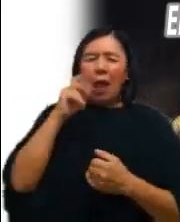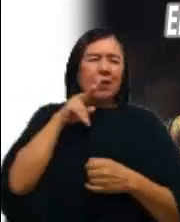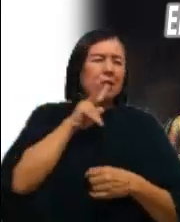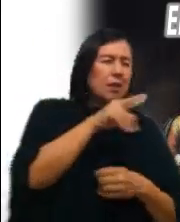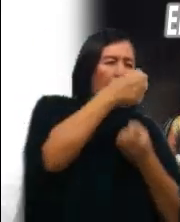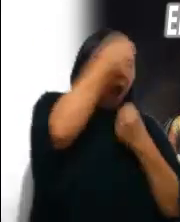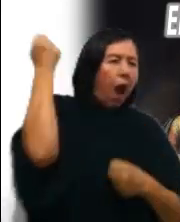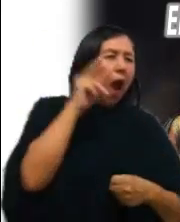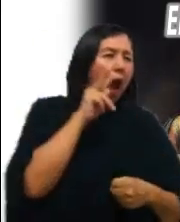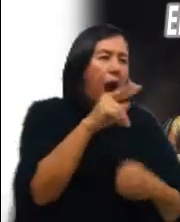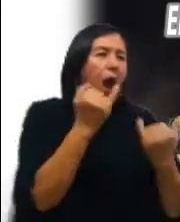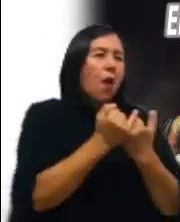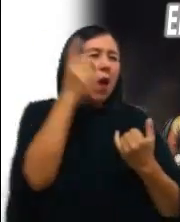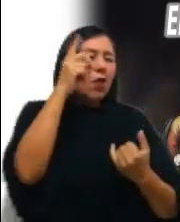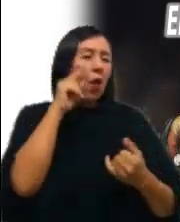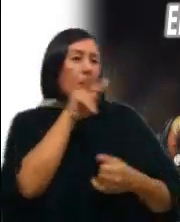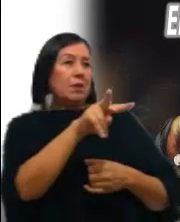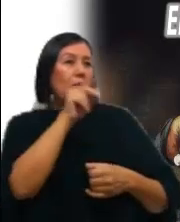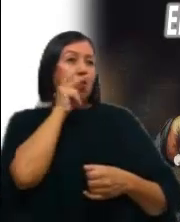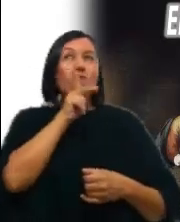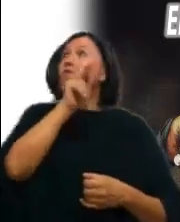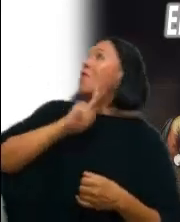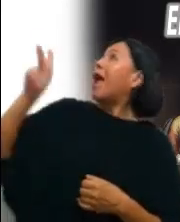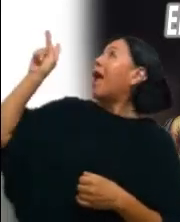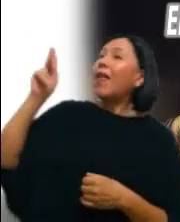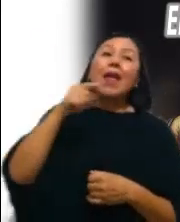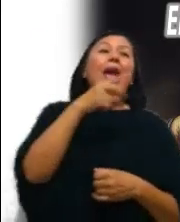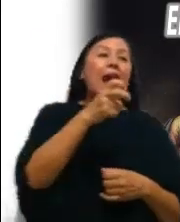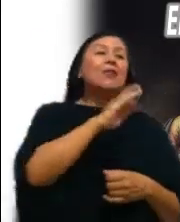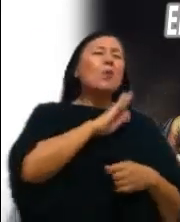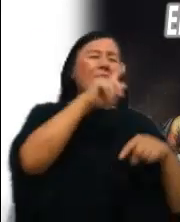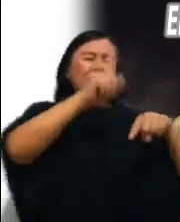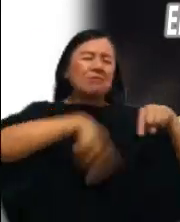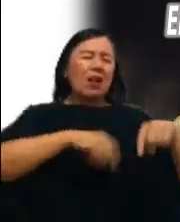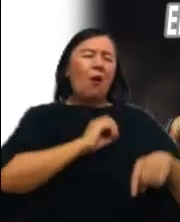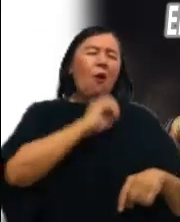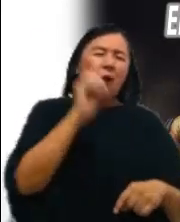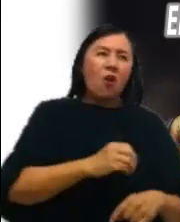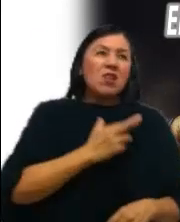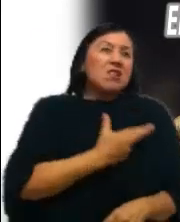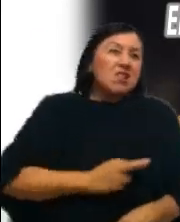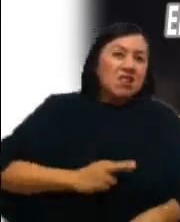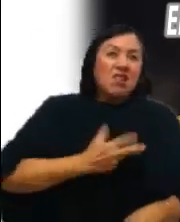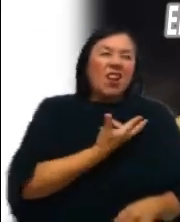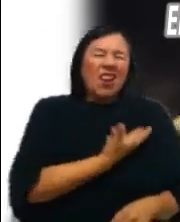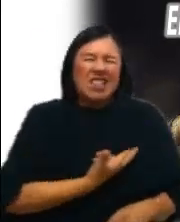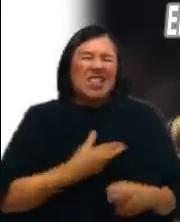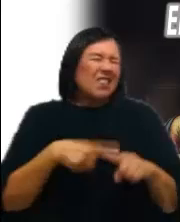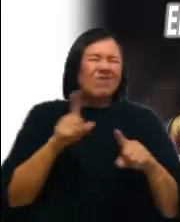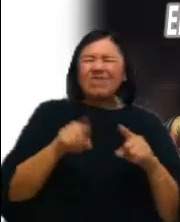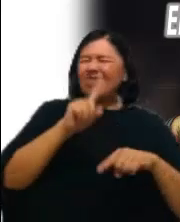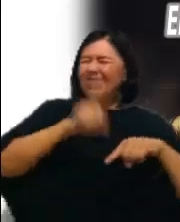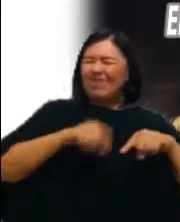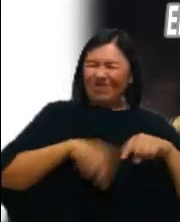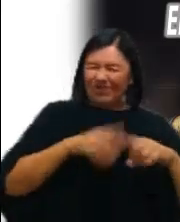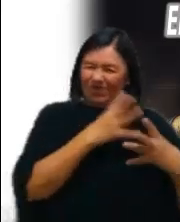de nuestro Padre Seremos capaces de superar los odios, ambiciones y rencores Así lo hace y